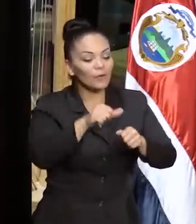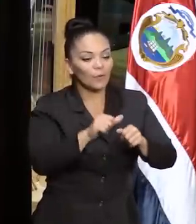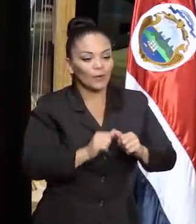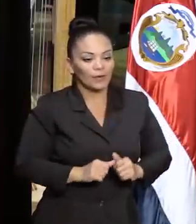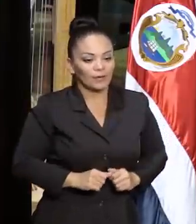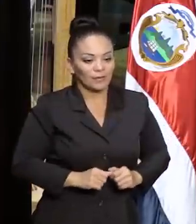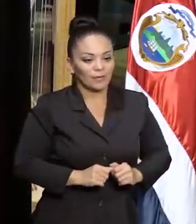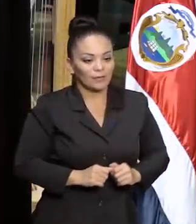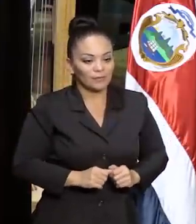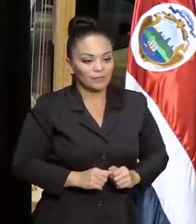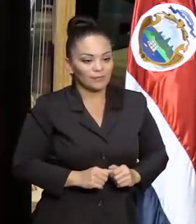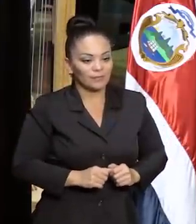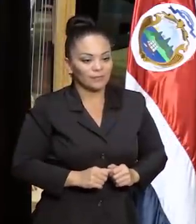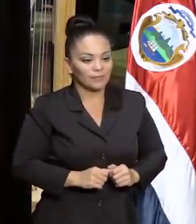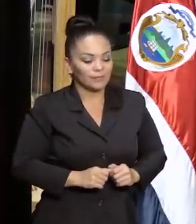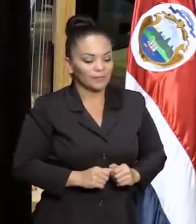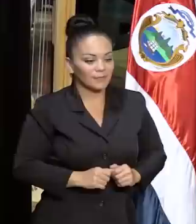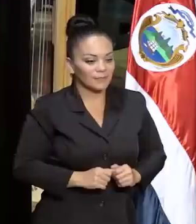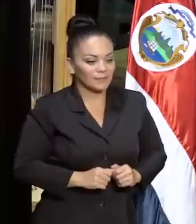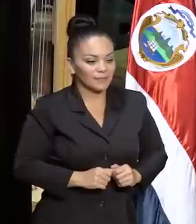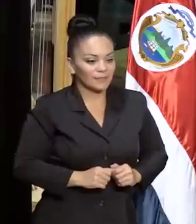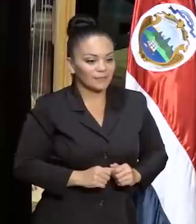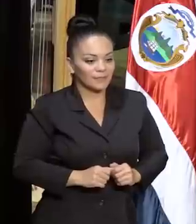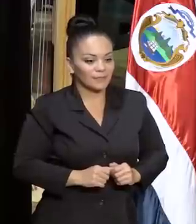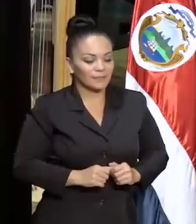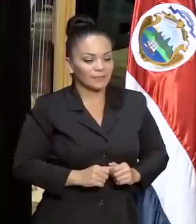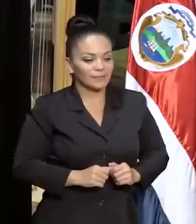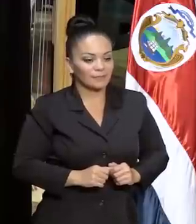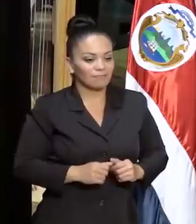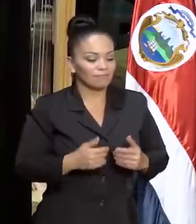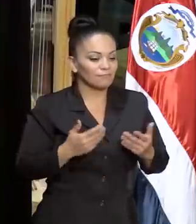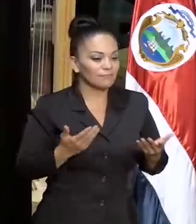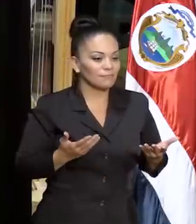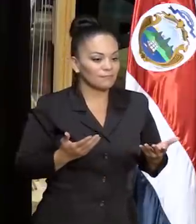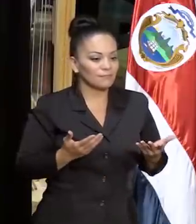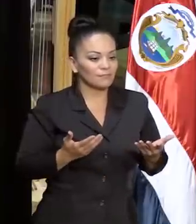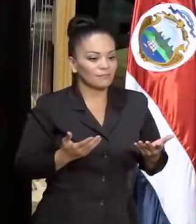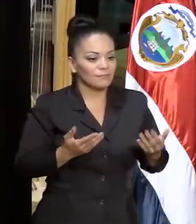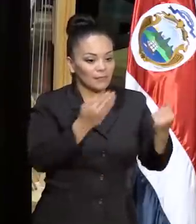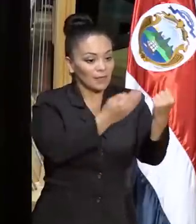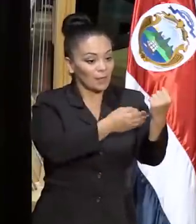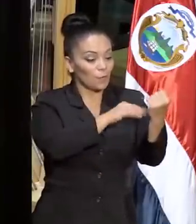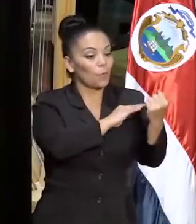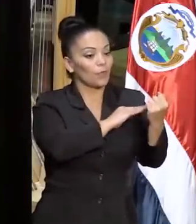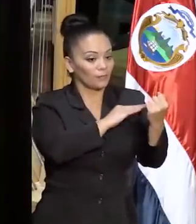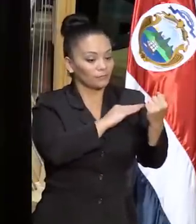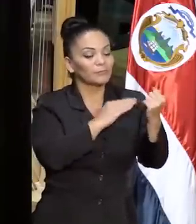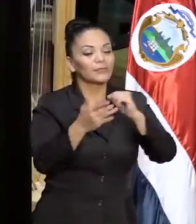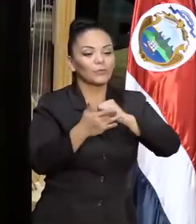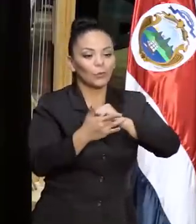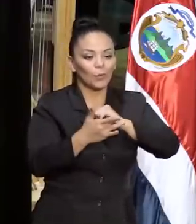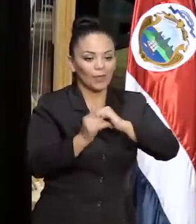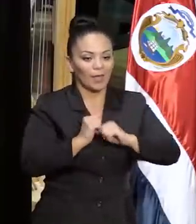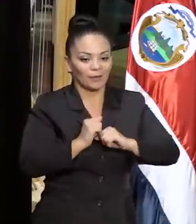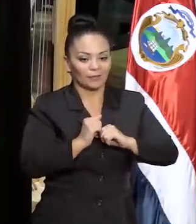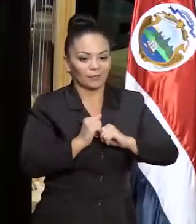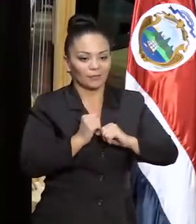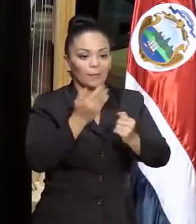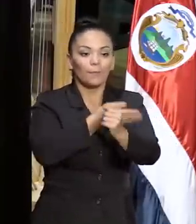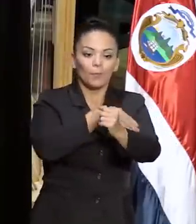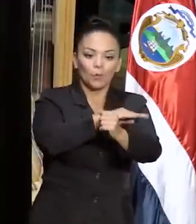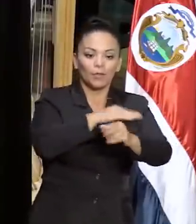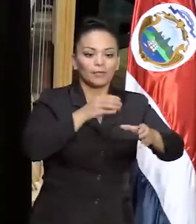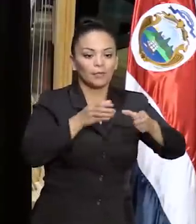que tras del poder de nuestra tecnología, que tras del poder de nuestro